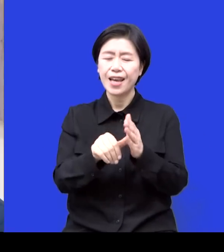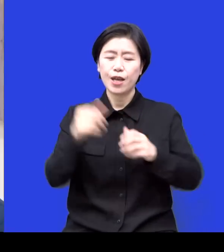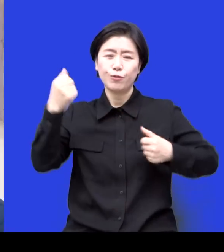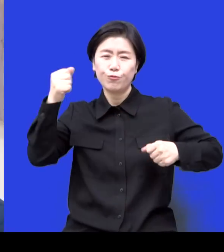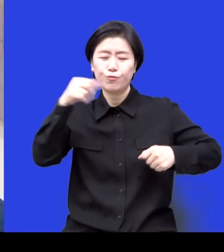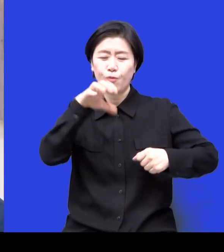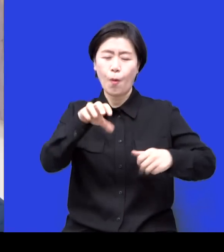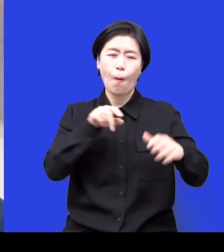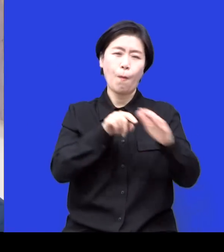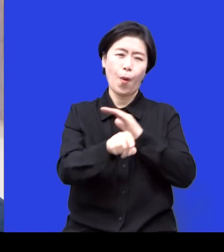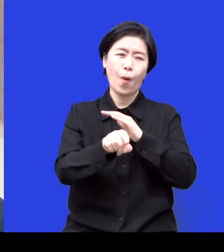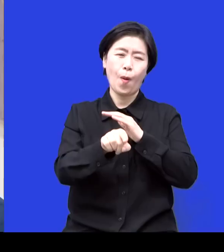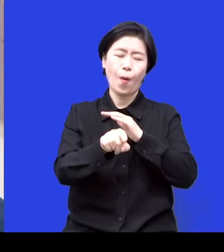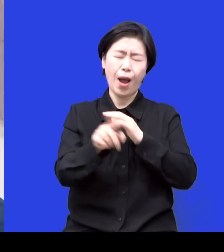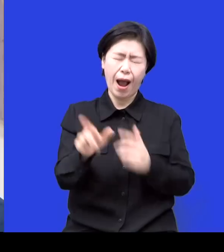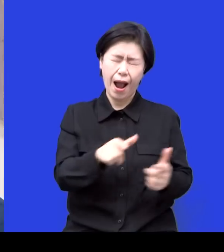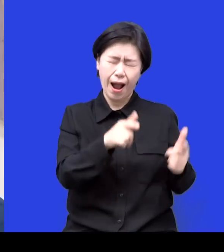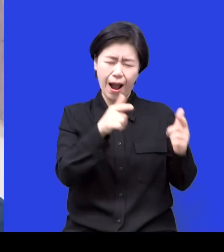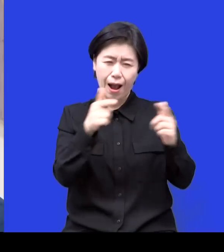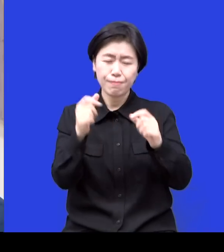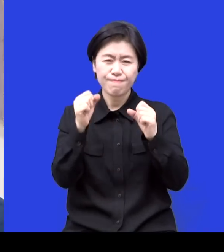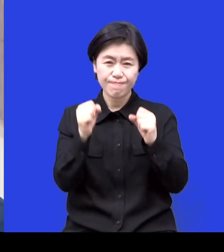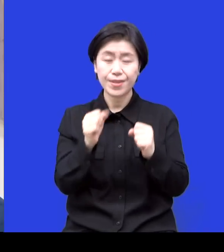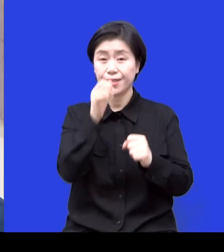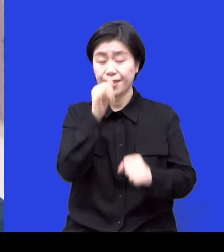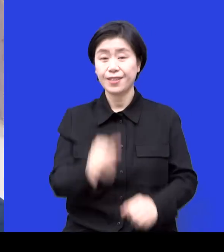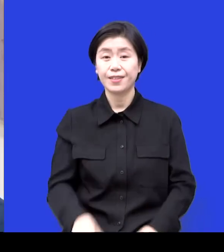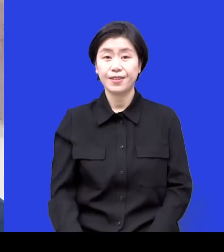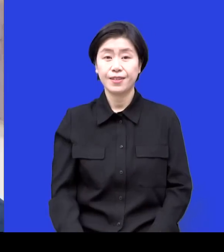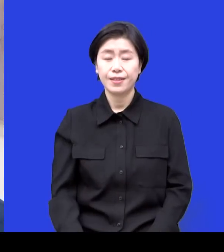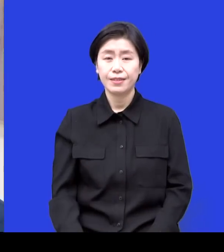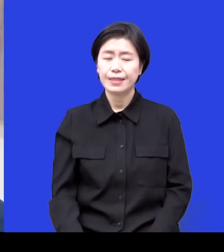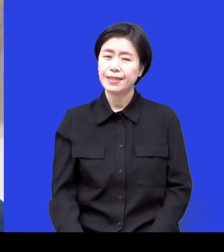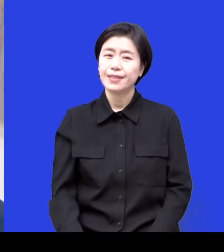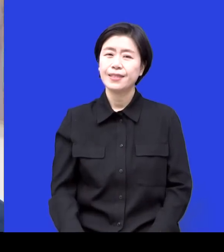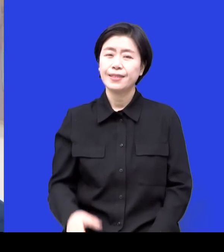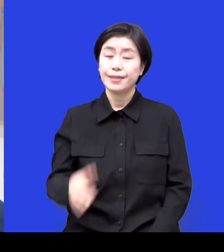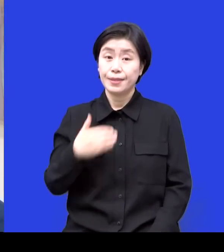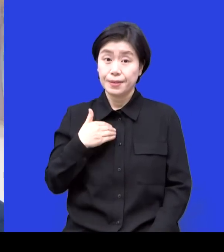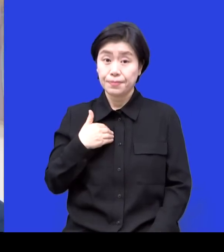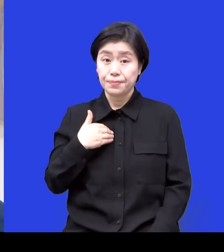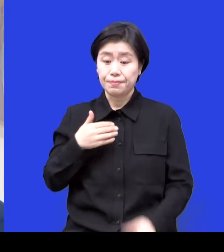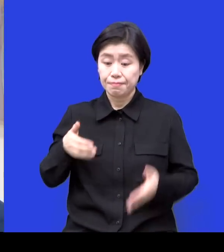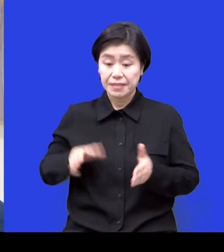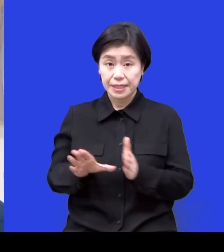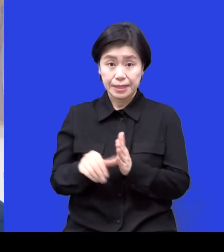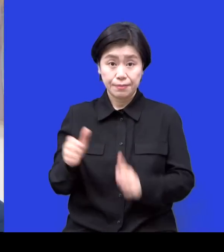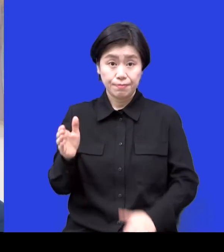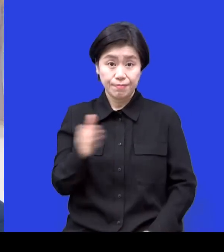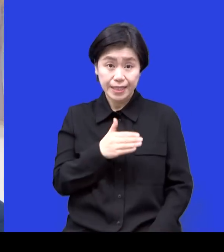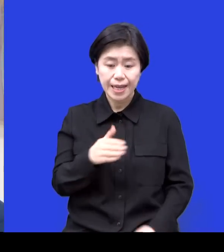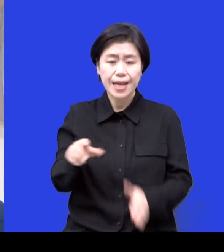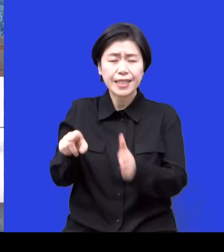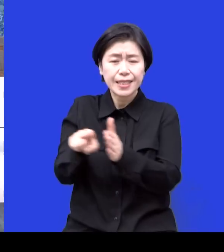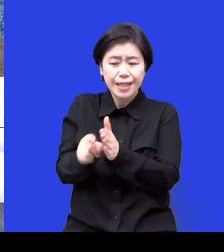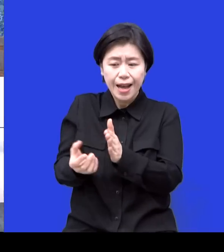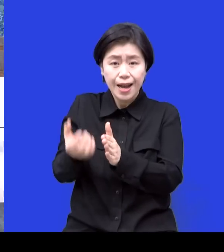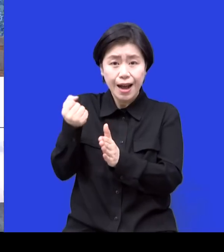굉장히 무섭기도 하고 한편으론 굉장히 너무 좋았던 기억이 이렇게 놀고